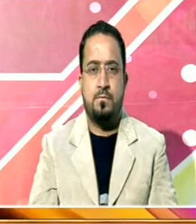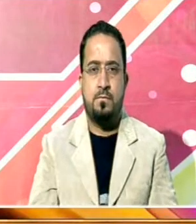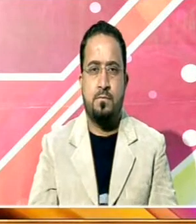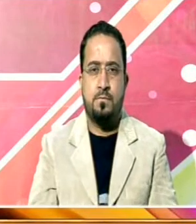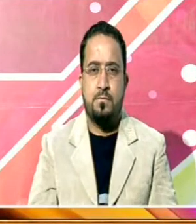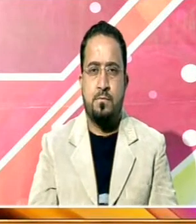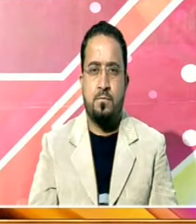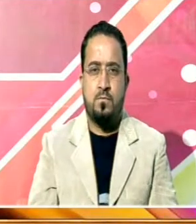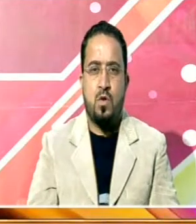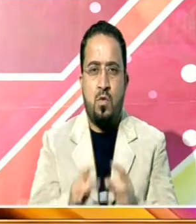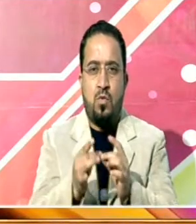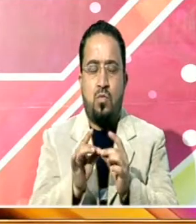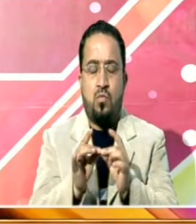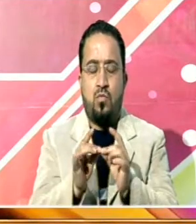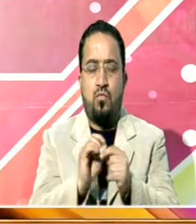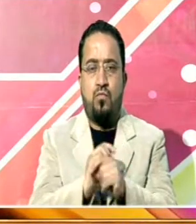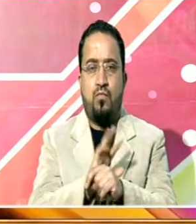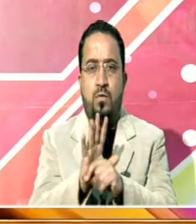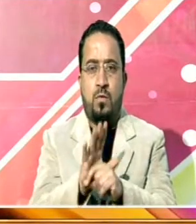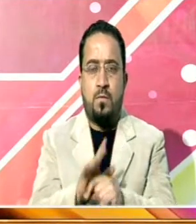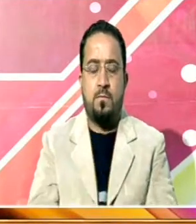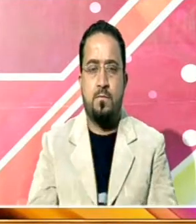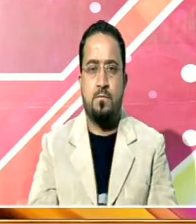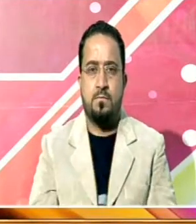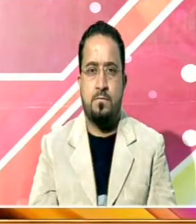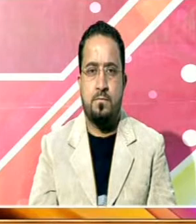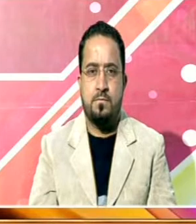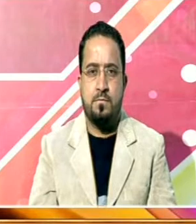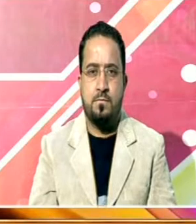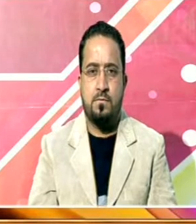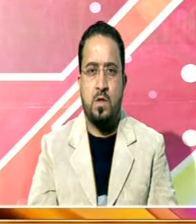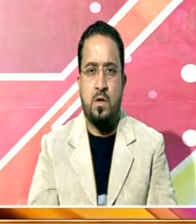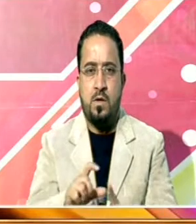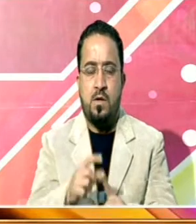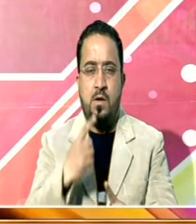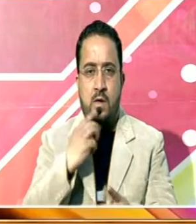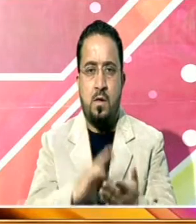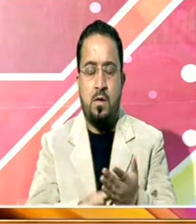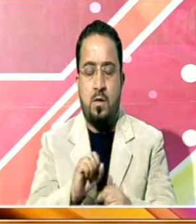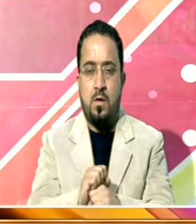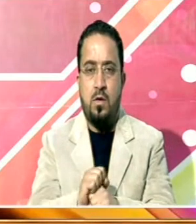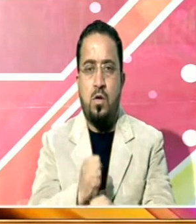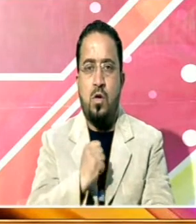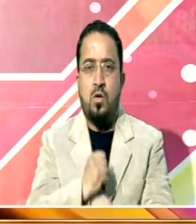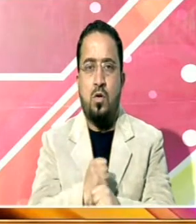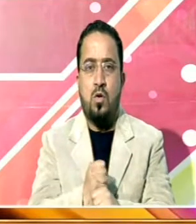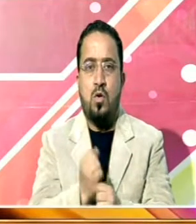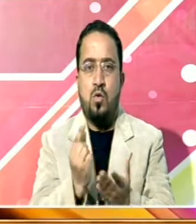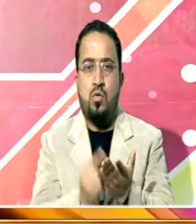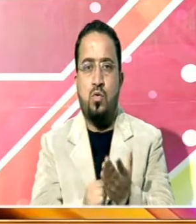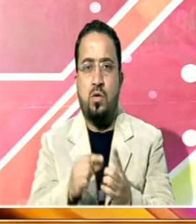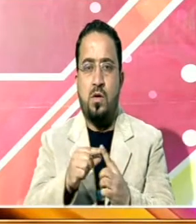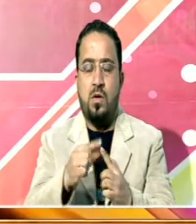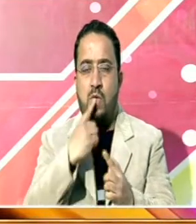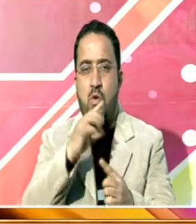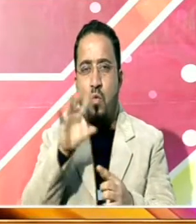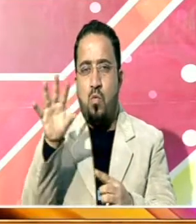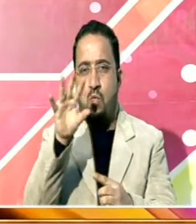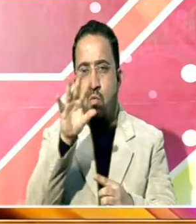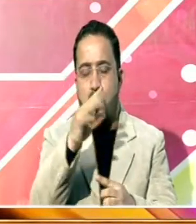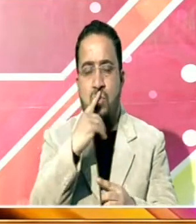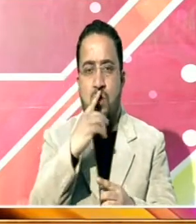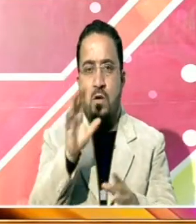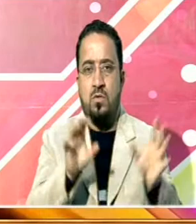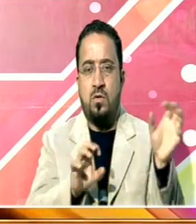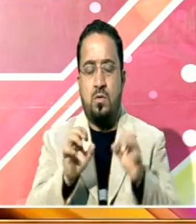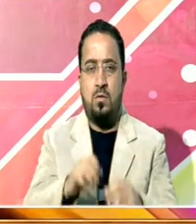ایک ٹویٹ میں وزیر دفاع نے کہا کہ حکومت نے اس مقصد کے لیے یوکرین کے ہمساہ ملکوں کی اجازت سے